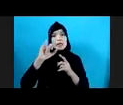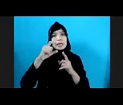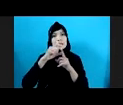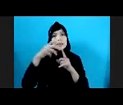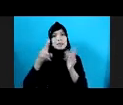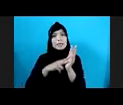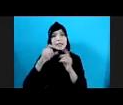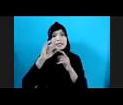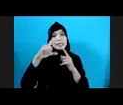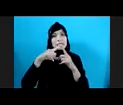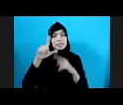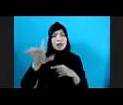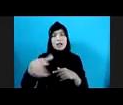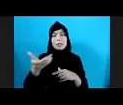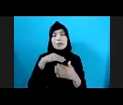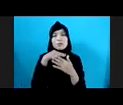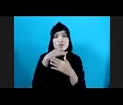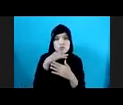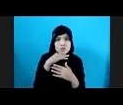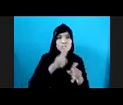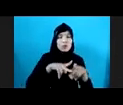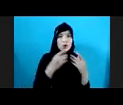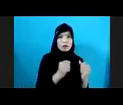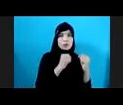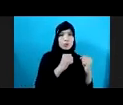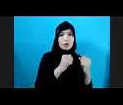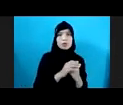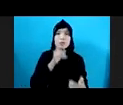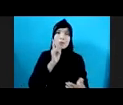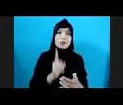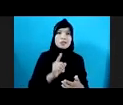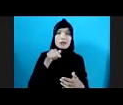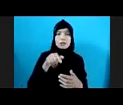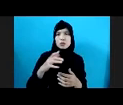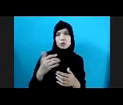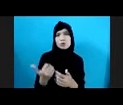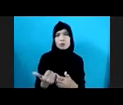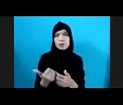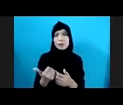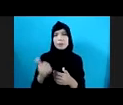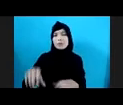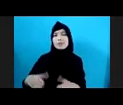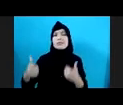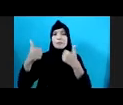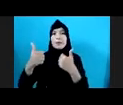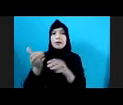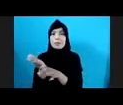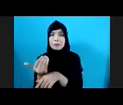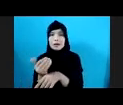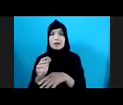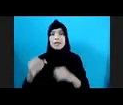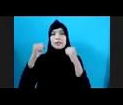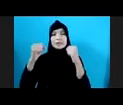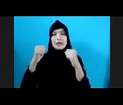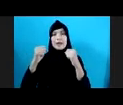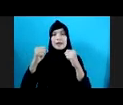Penguatan Keluarga Dan Memastikan Agar Mereka Juga Bisa Baik Kembali Kesehatannya Juga